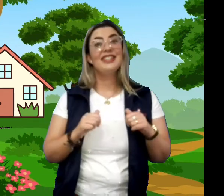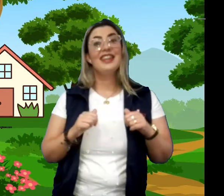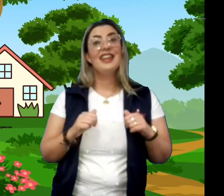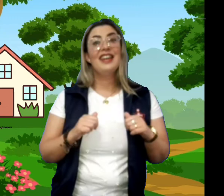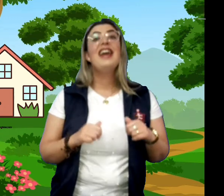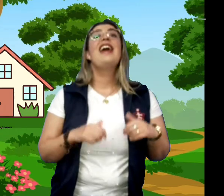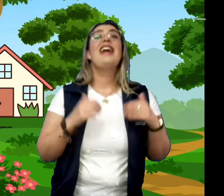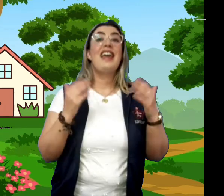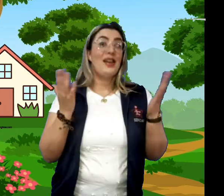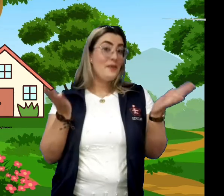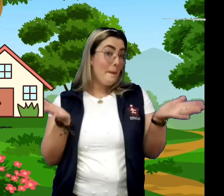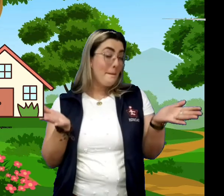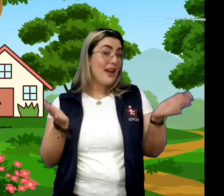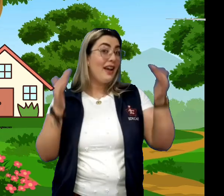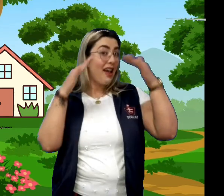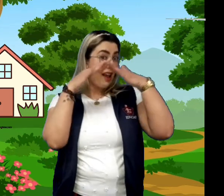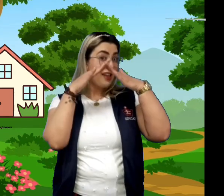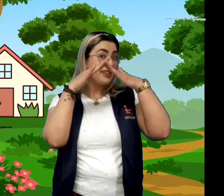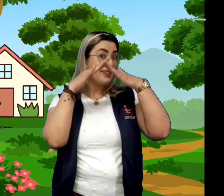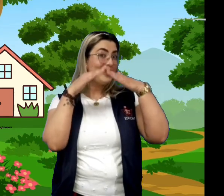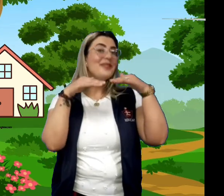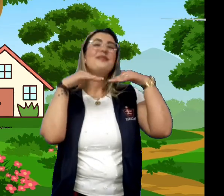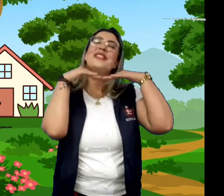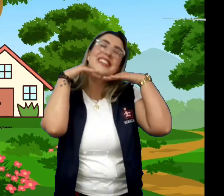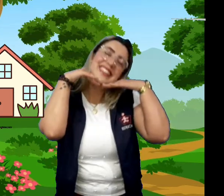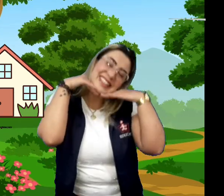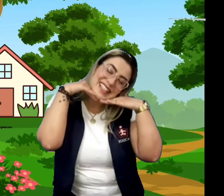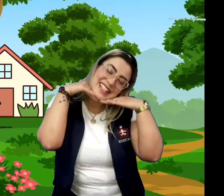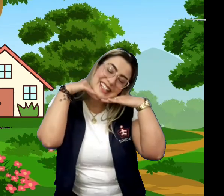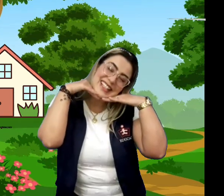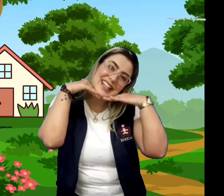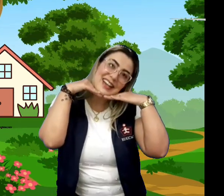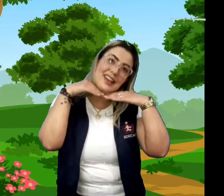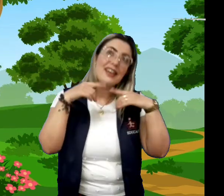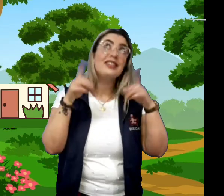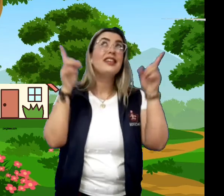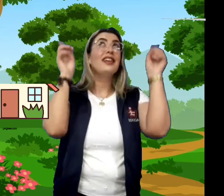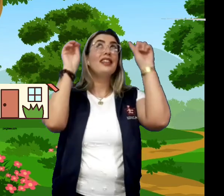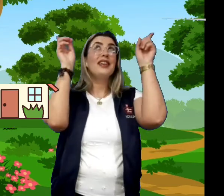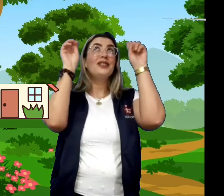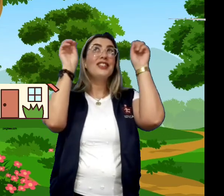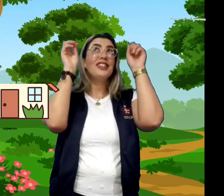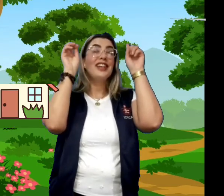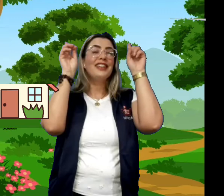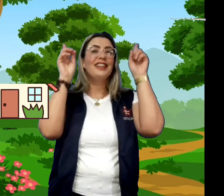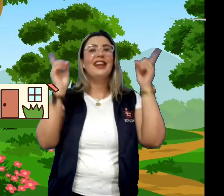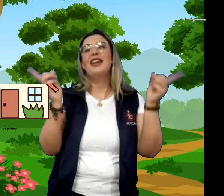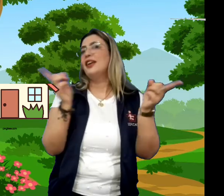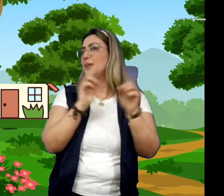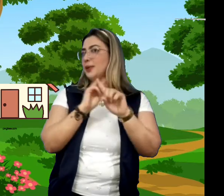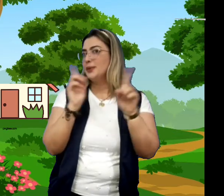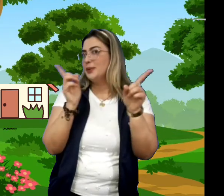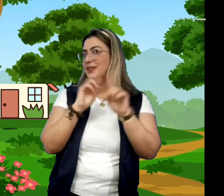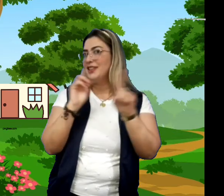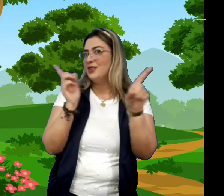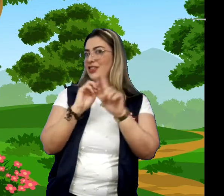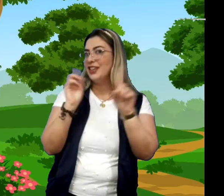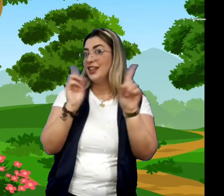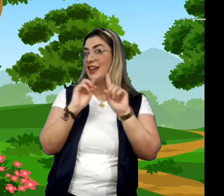Era uma casa muito engraçada Não tinha teto, não tinha